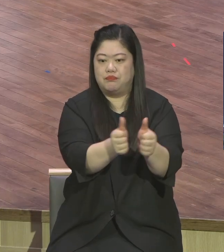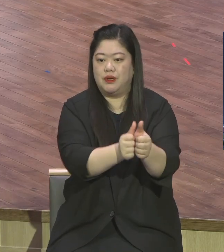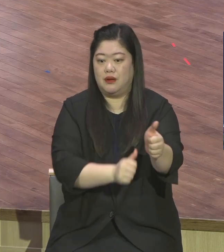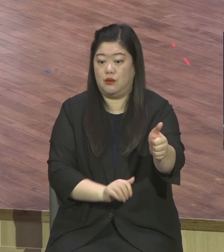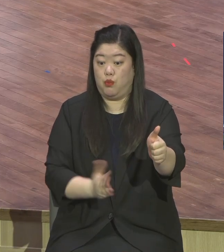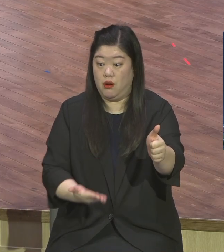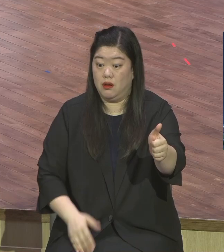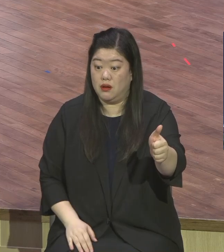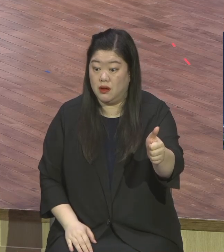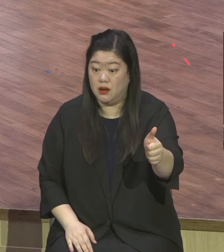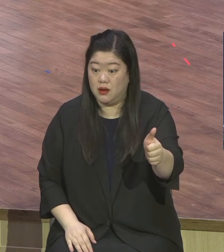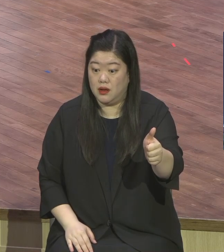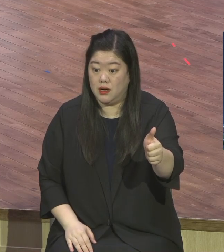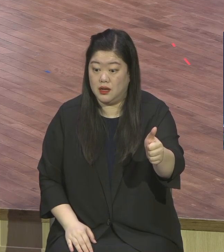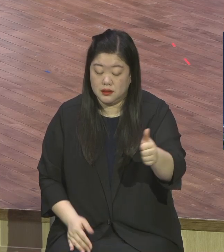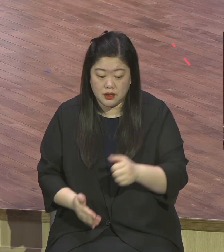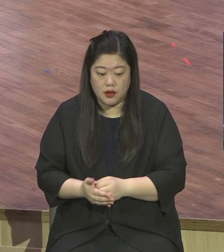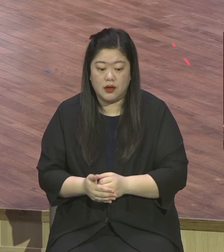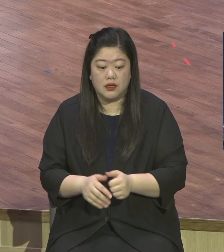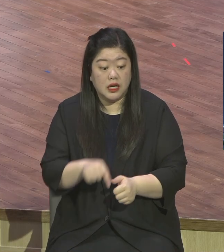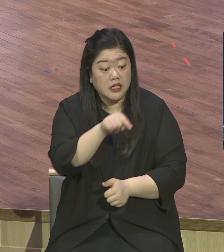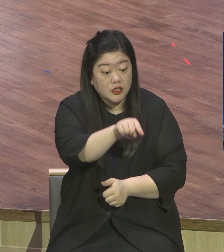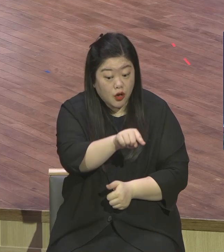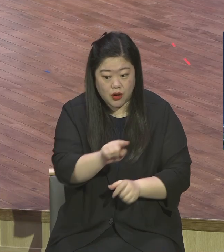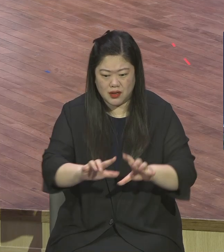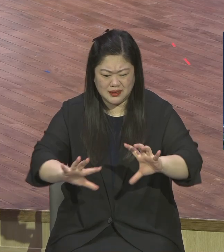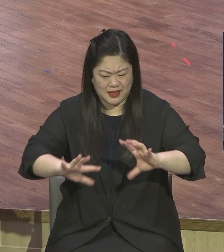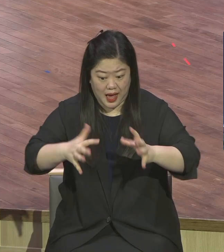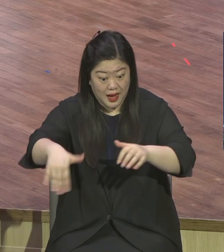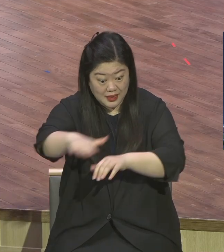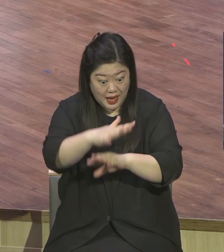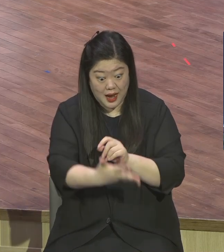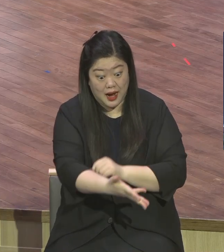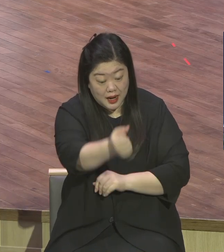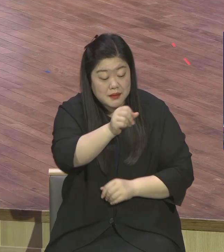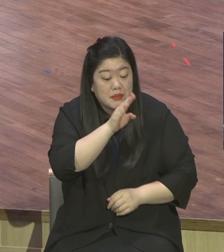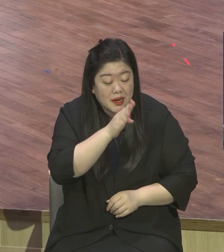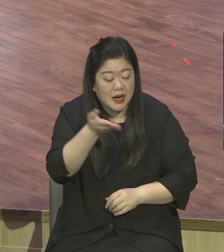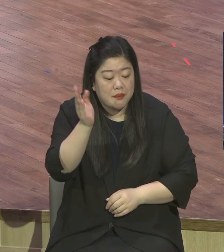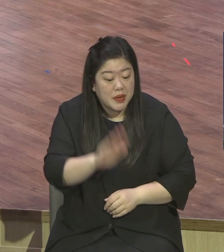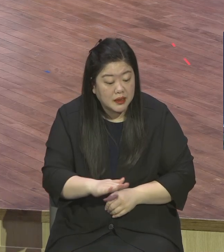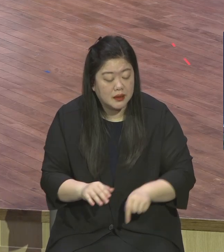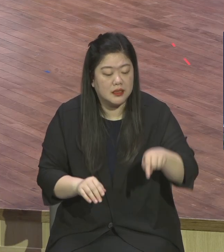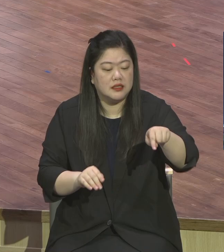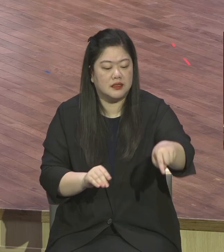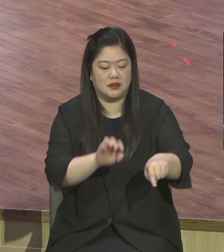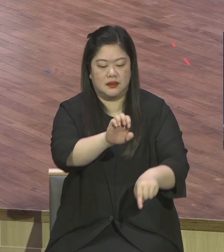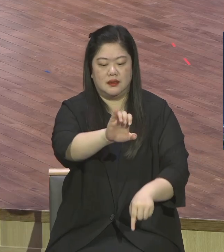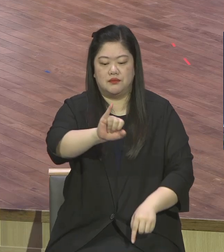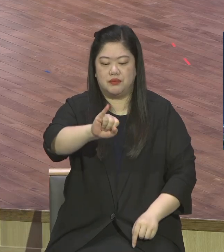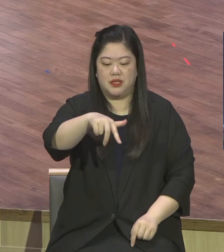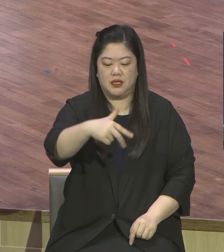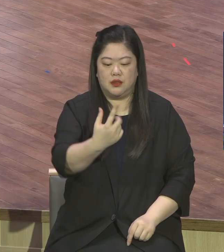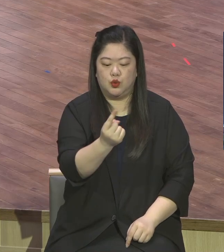피조물이야 내가 너 만들어서 나는 창조자 너를 만든 주인이야 그러니까 그 한계를 짓기 위해서